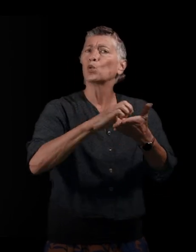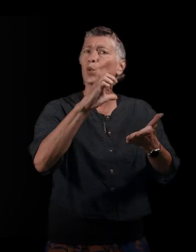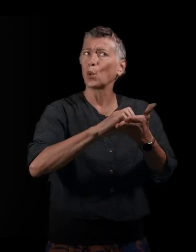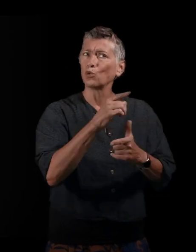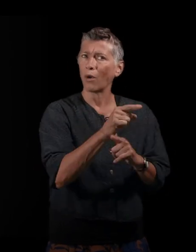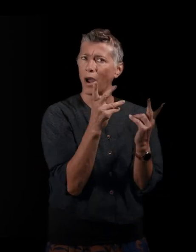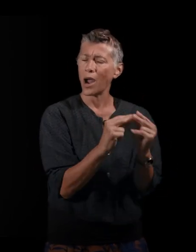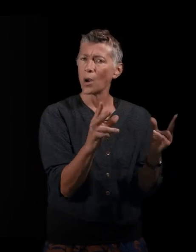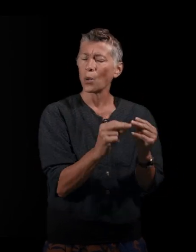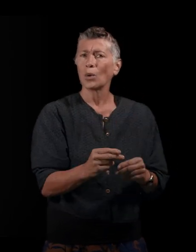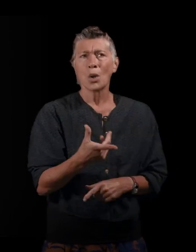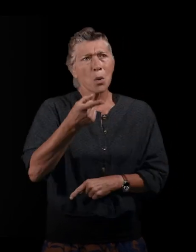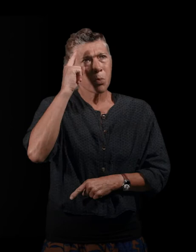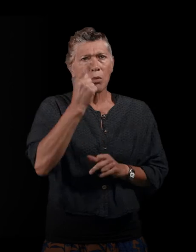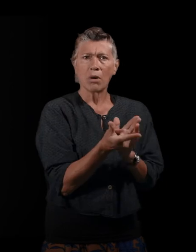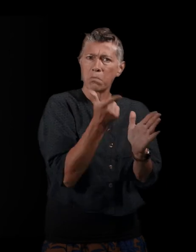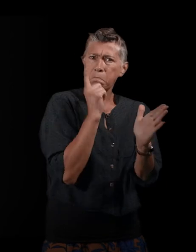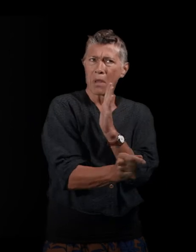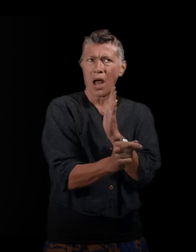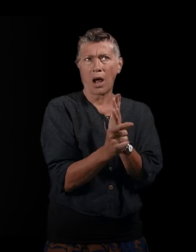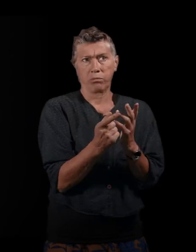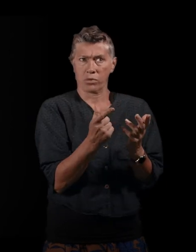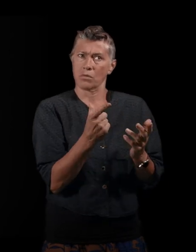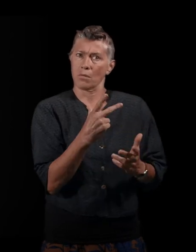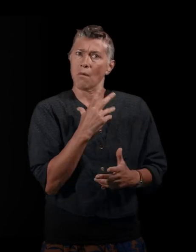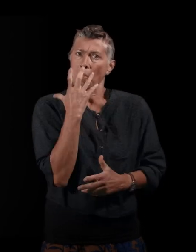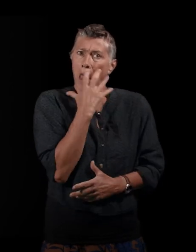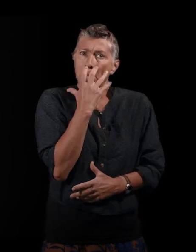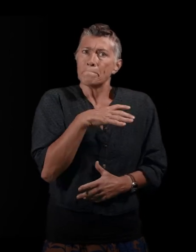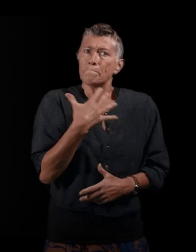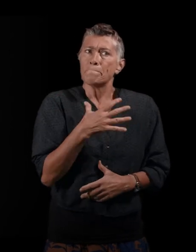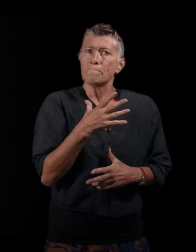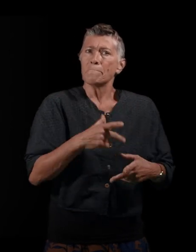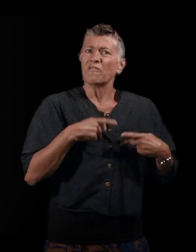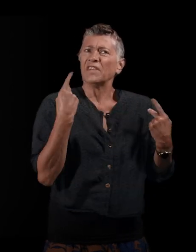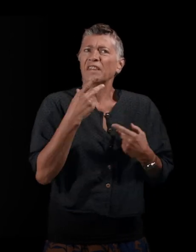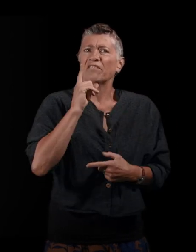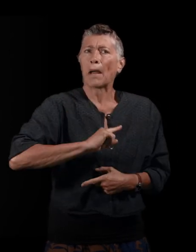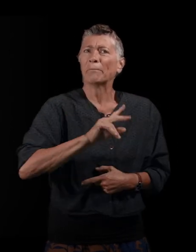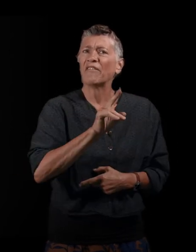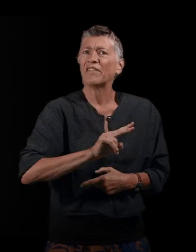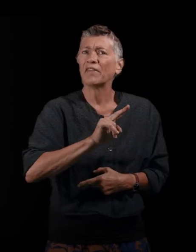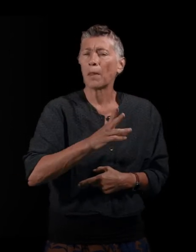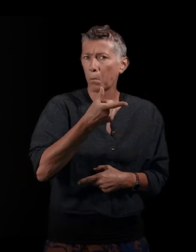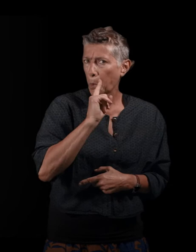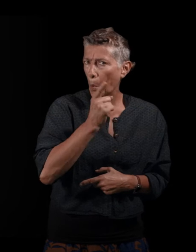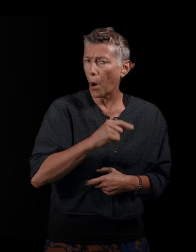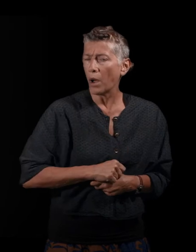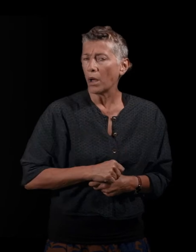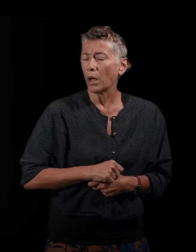Pourquoi ce départ prend-il une tournure dramatique dans la vie de Viviane ? Comment aussi arrivez-vous à montrer